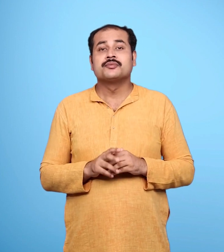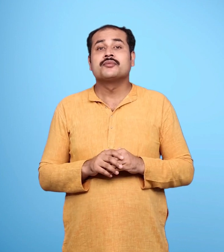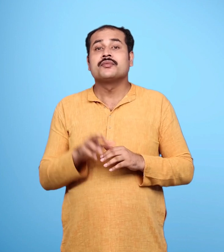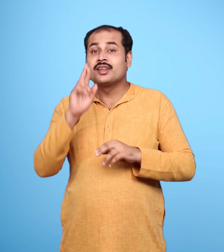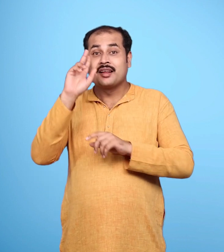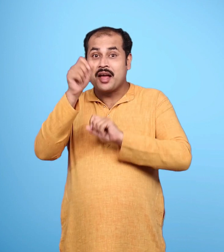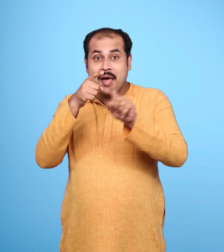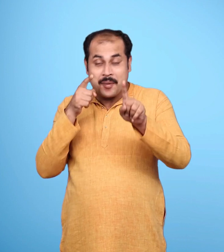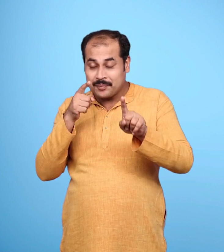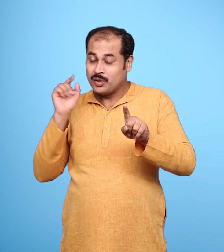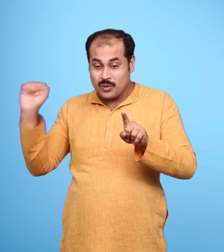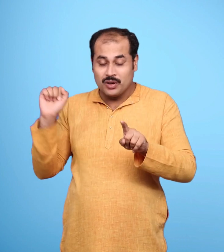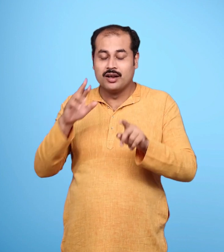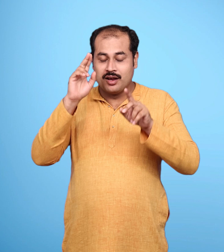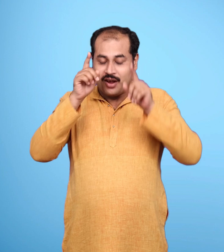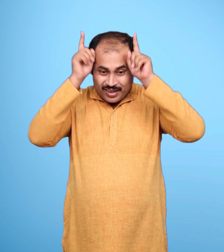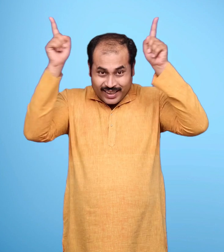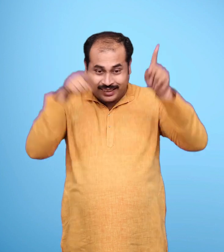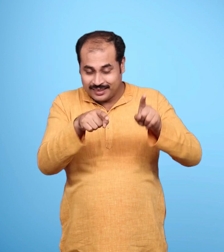राम के सारे प्रयास विफल हुए